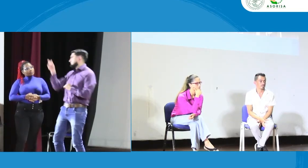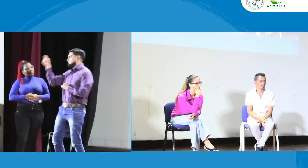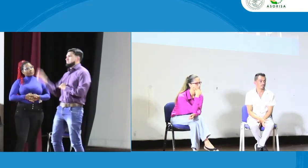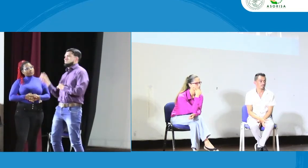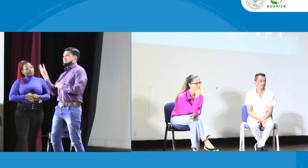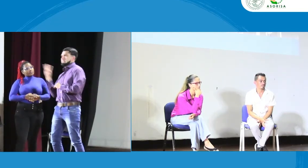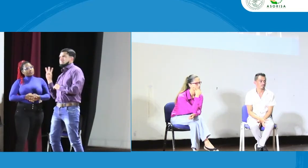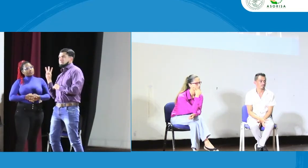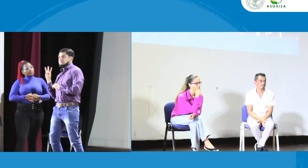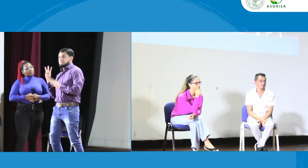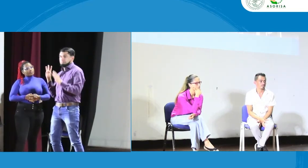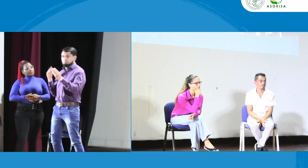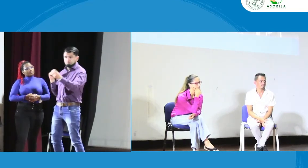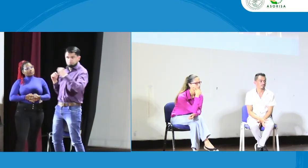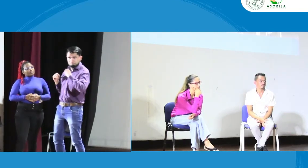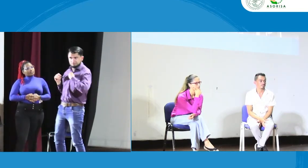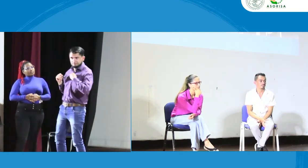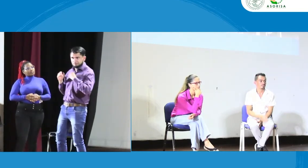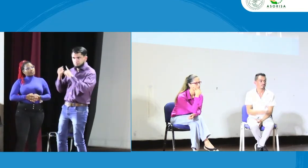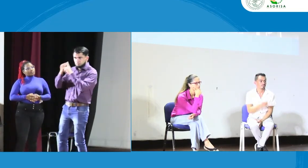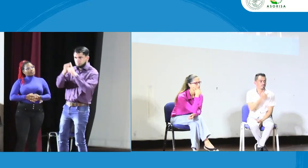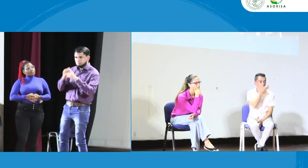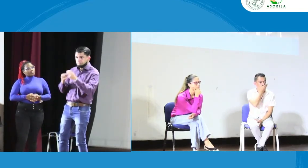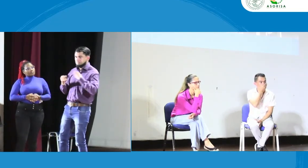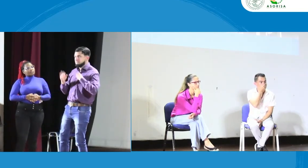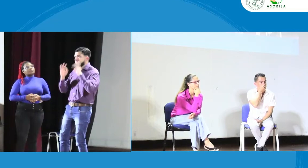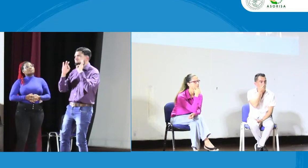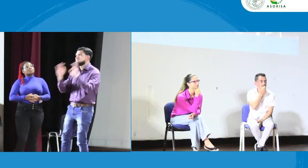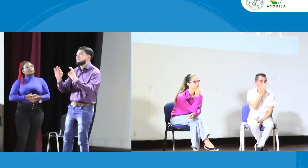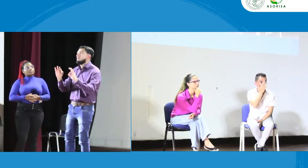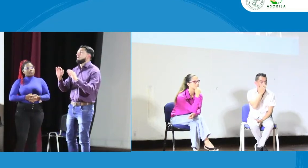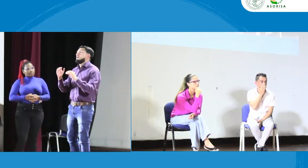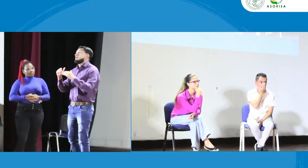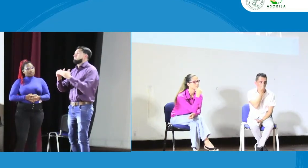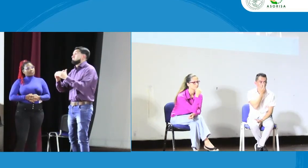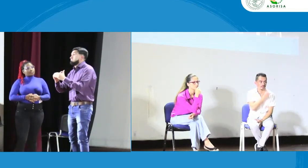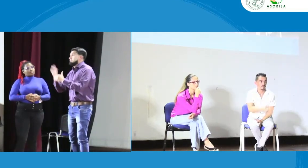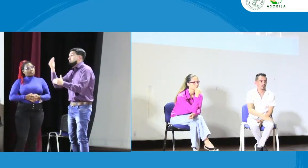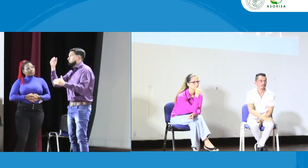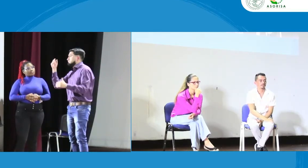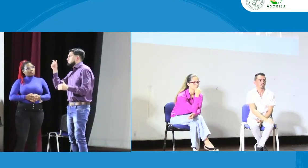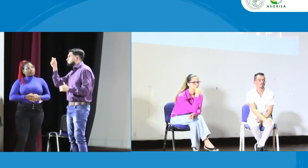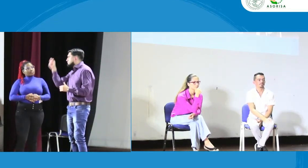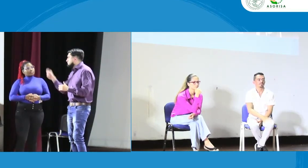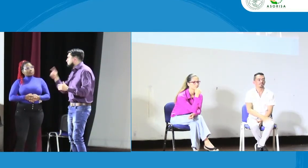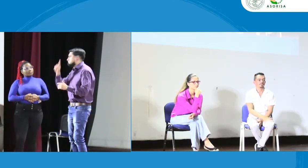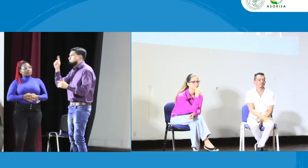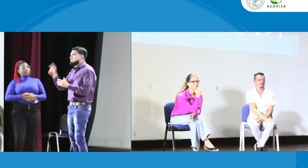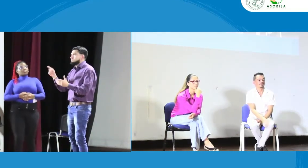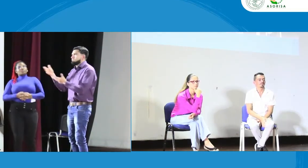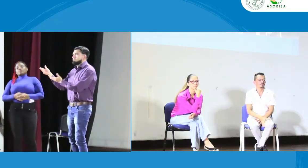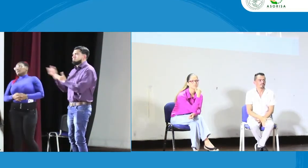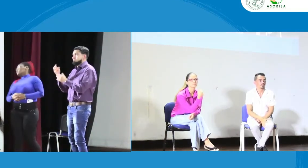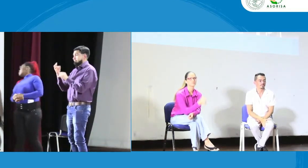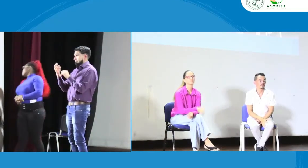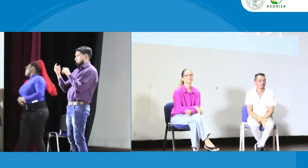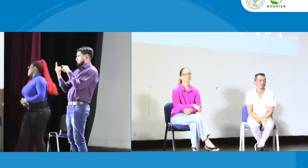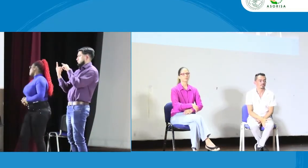aún no tenemos, pero tres personas acá en sitio. Así que pues nada, vamos a empezar, que